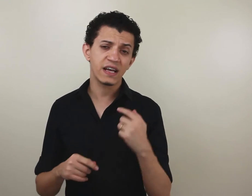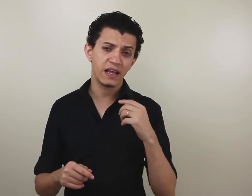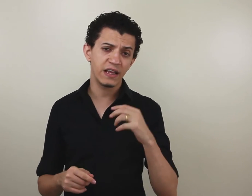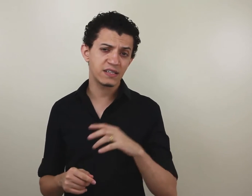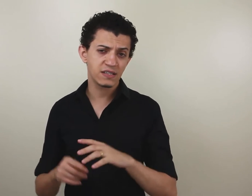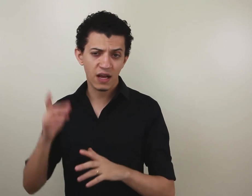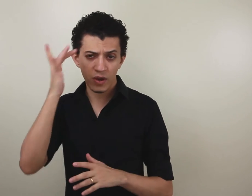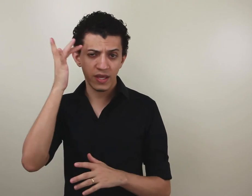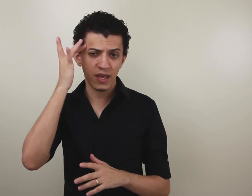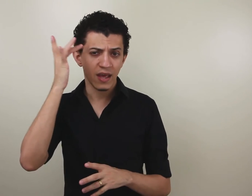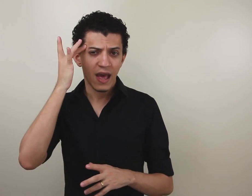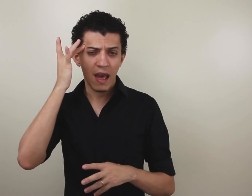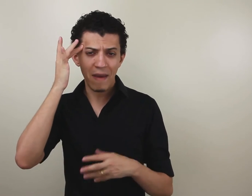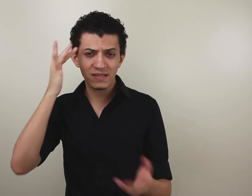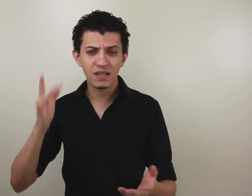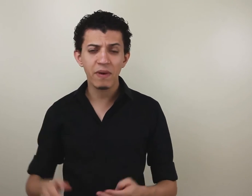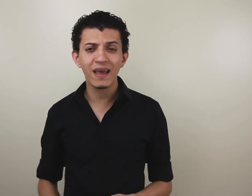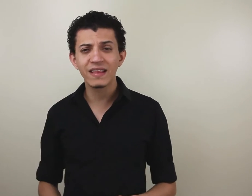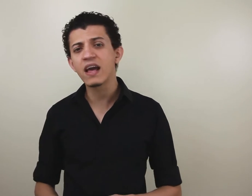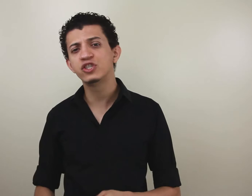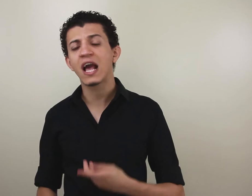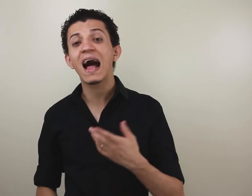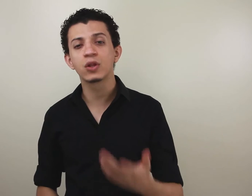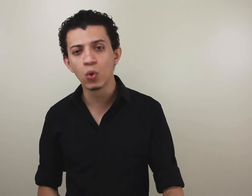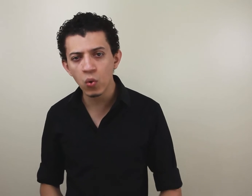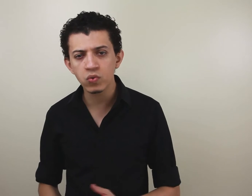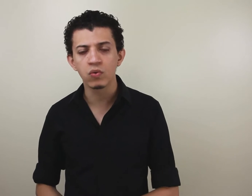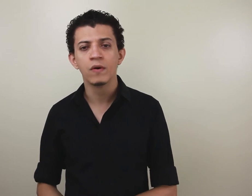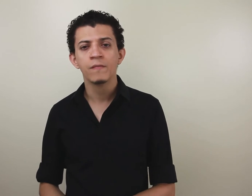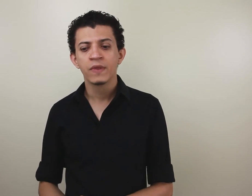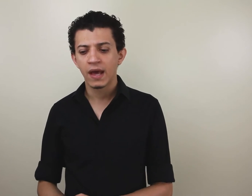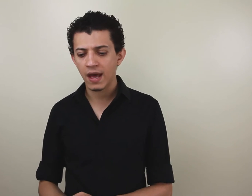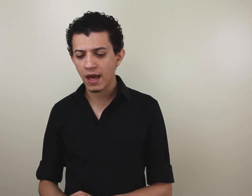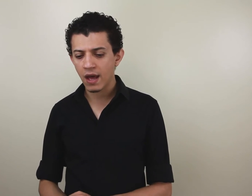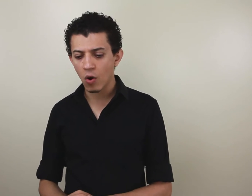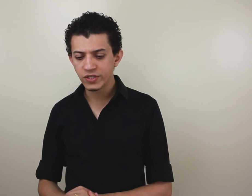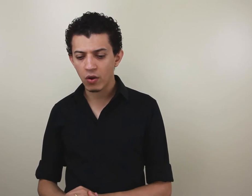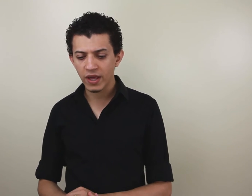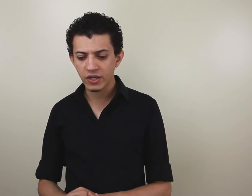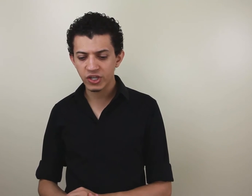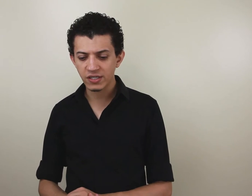esse sinal aqui remete também à ideia de adulto ou de alguém que já